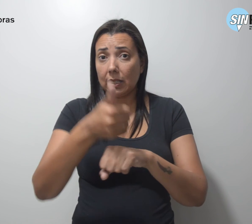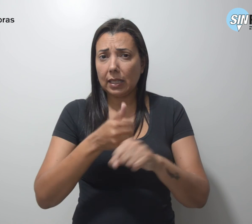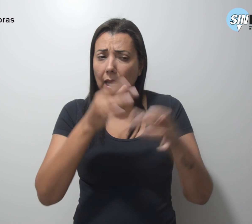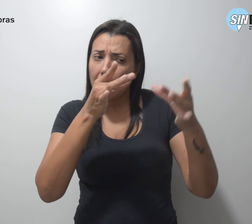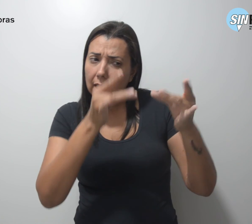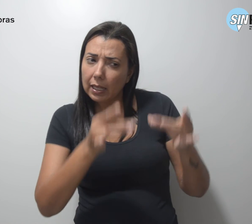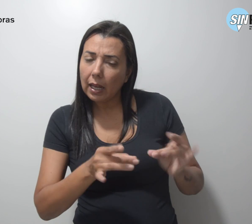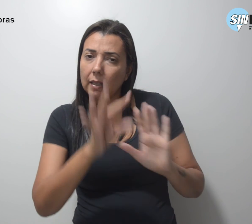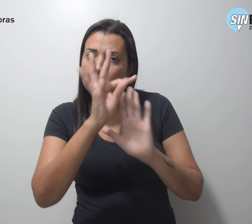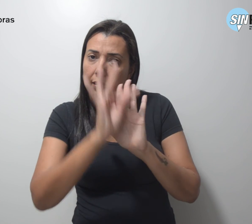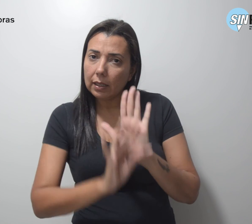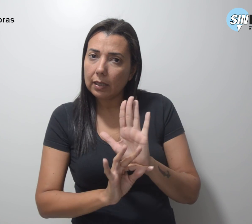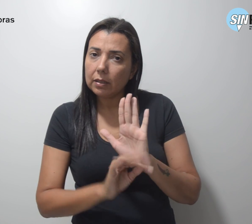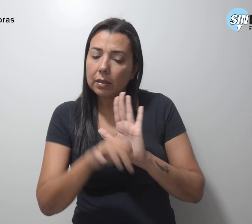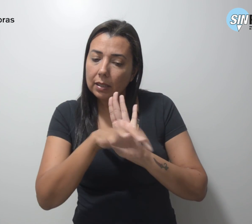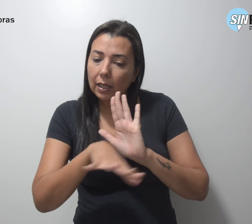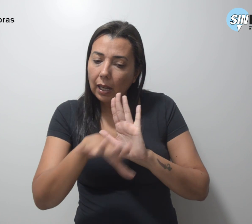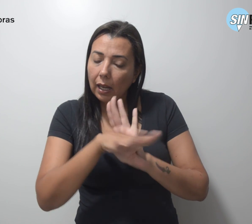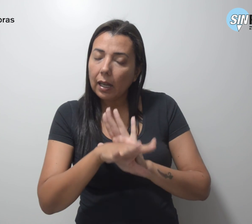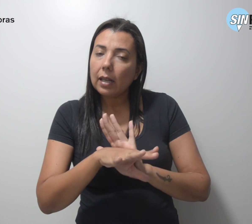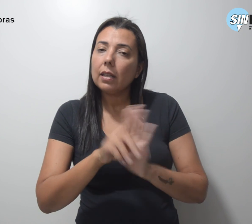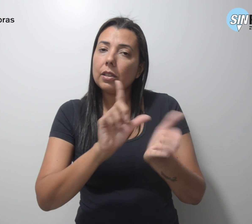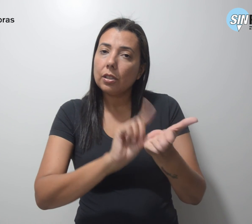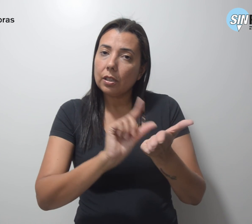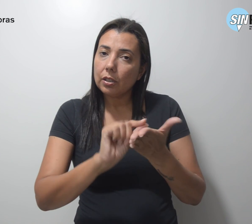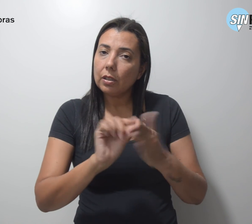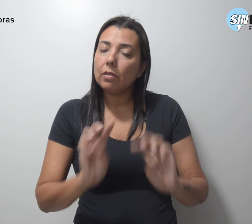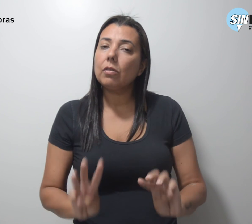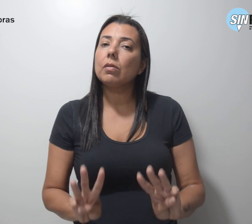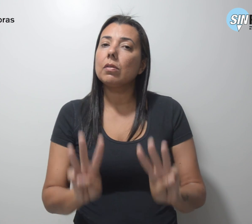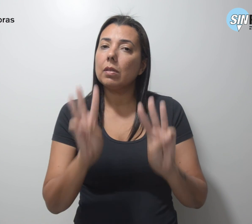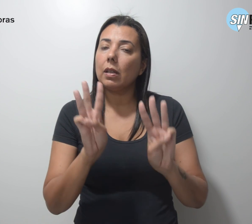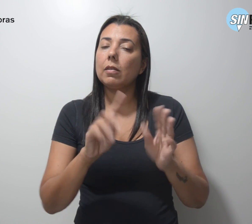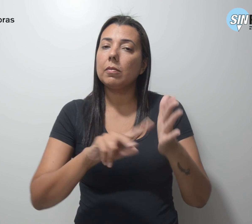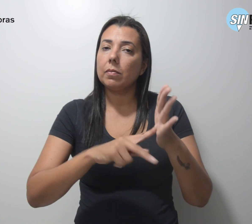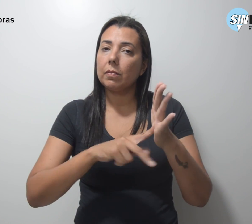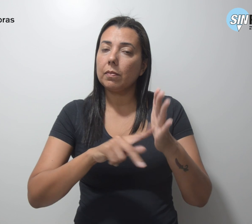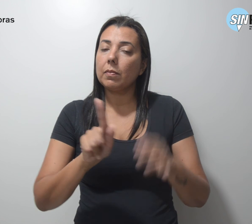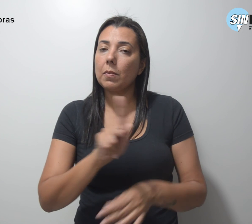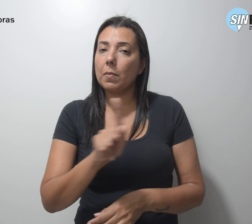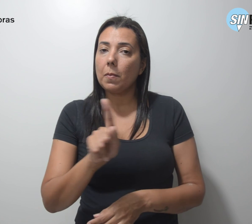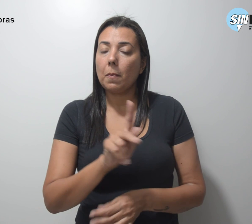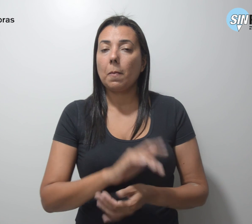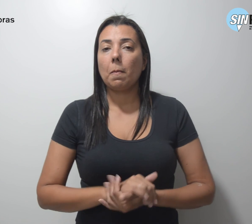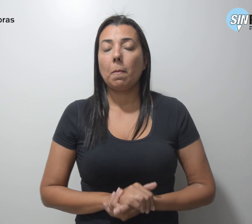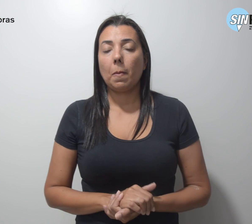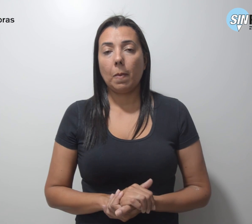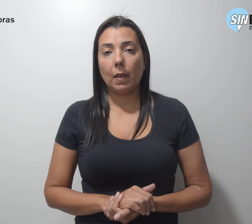texto na área de artigos do site do Simpro E aí E A